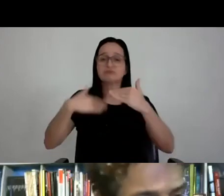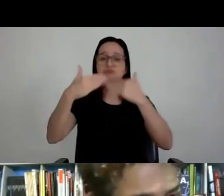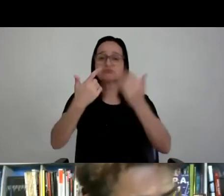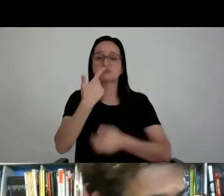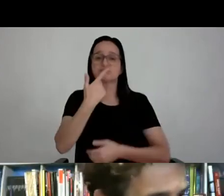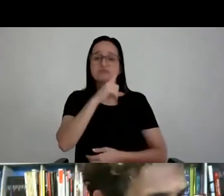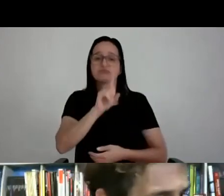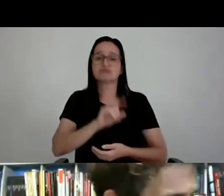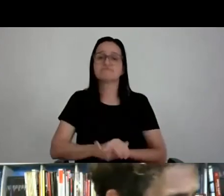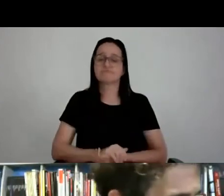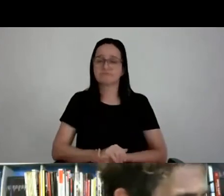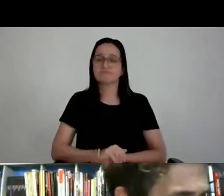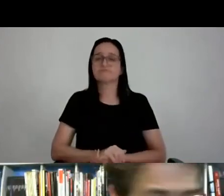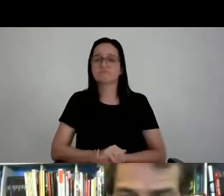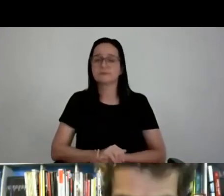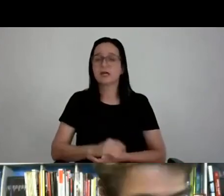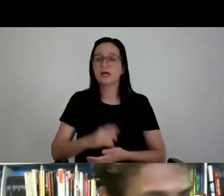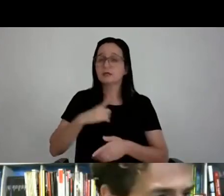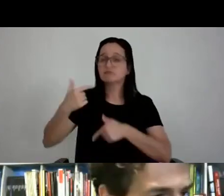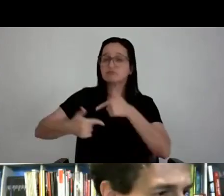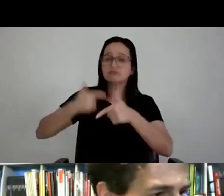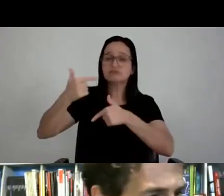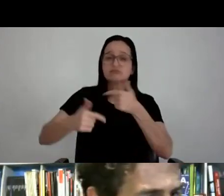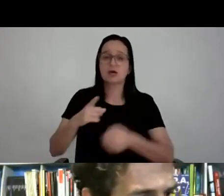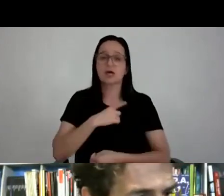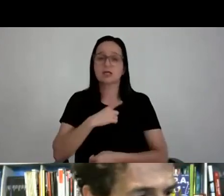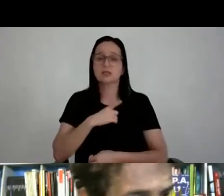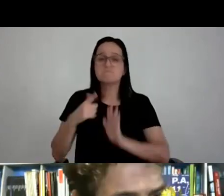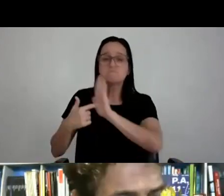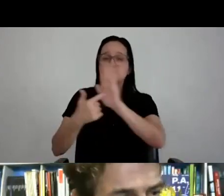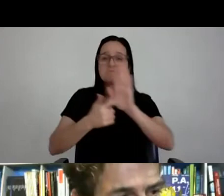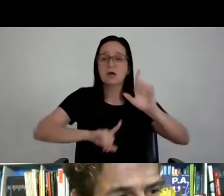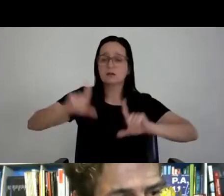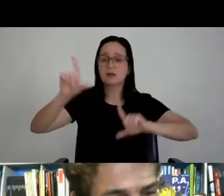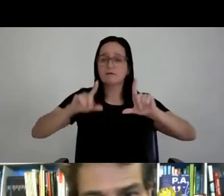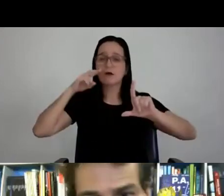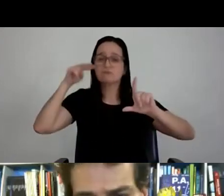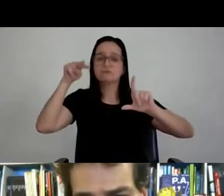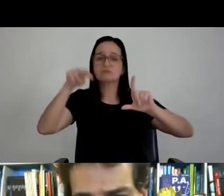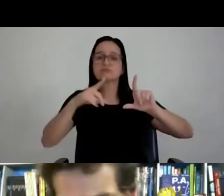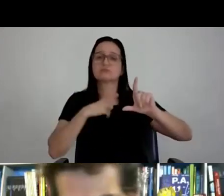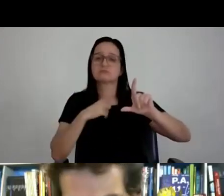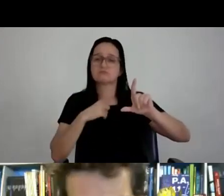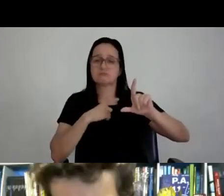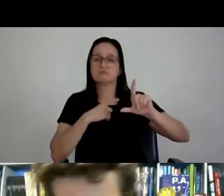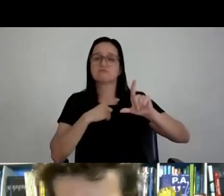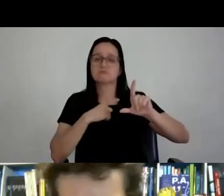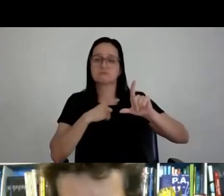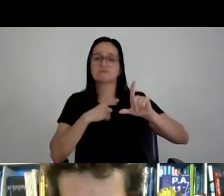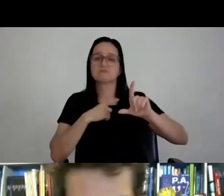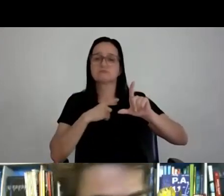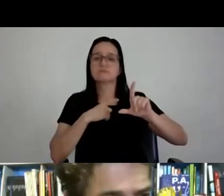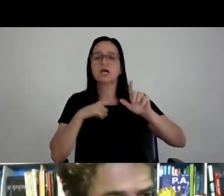Então, ou seja, essa imagem e as imagens que foram transmitidas pela televisão, como essa, por exemplo, tem aquelas